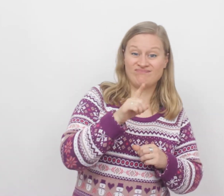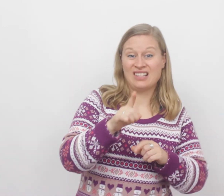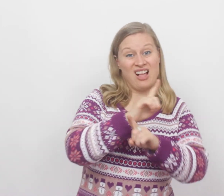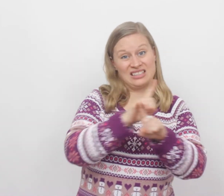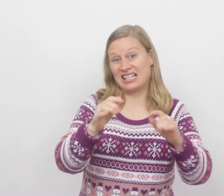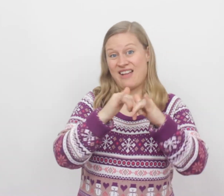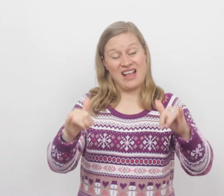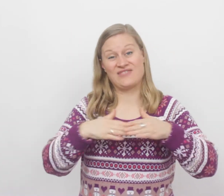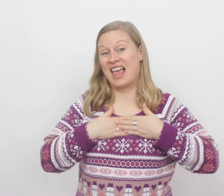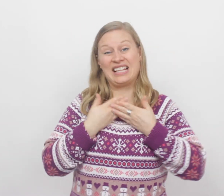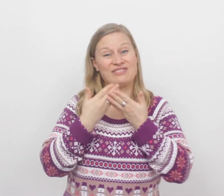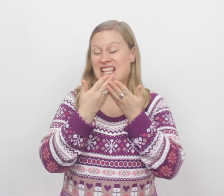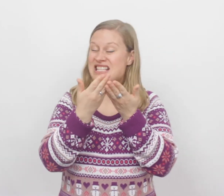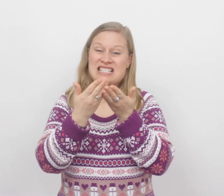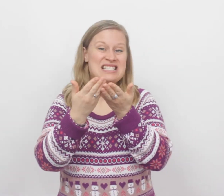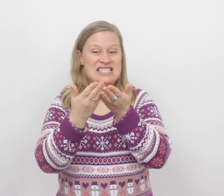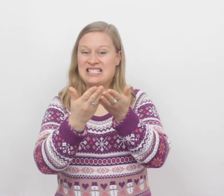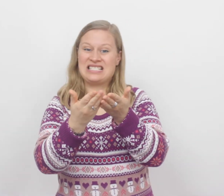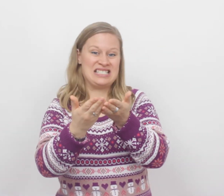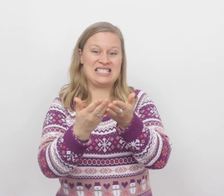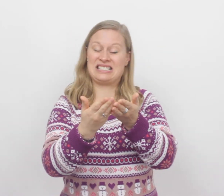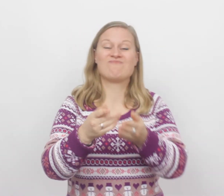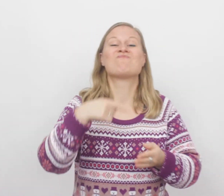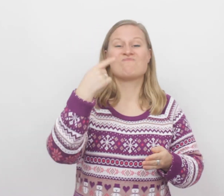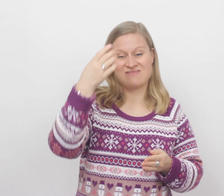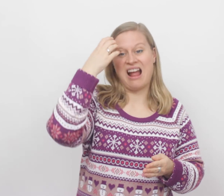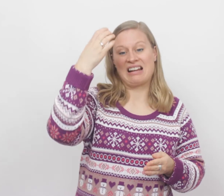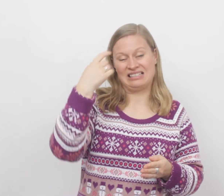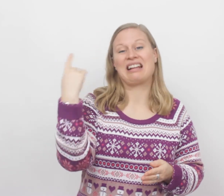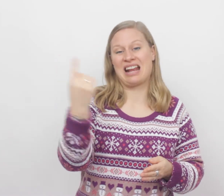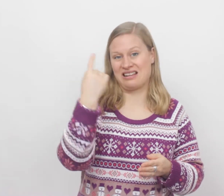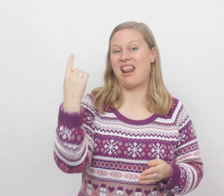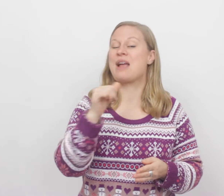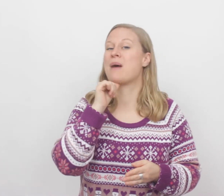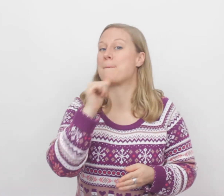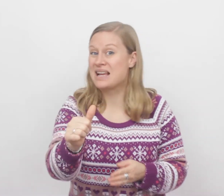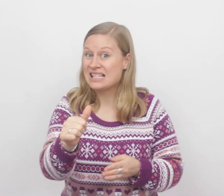het geen feest van liefde is, dan is de kerst alleen maar mis